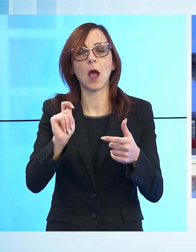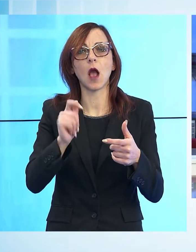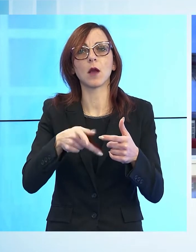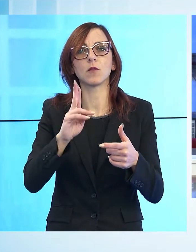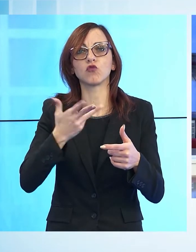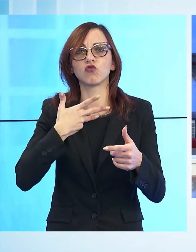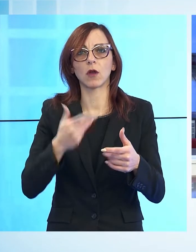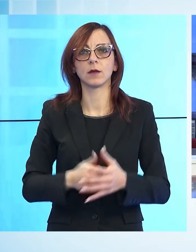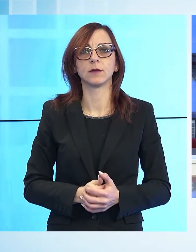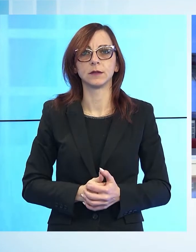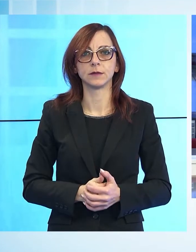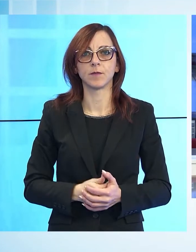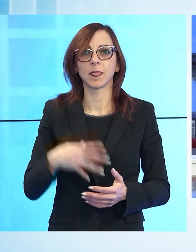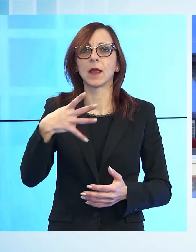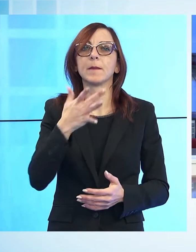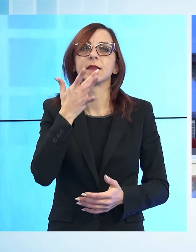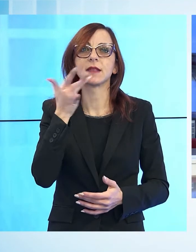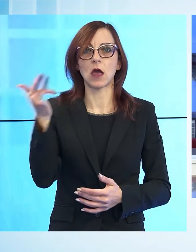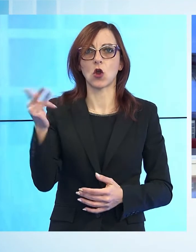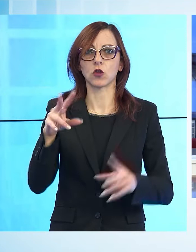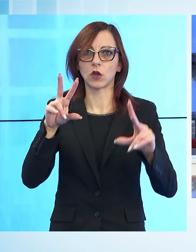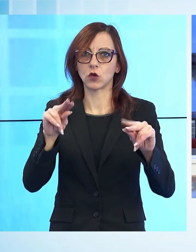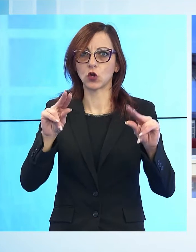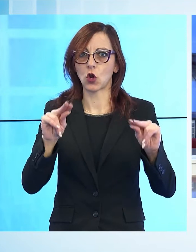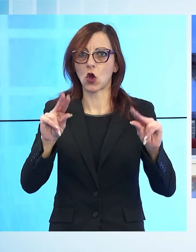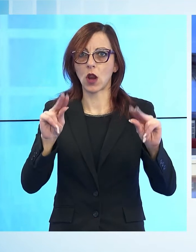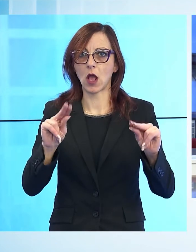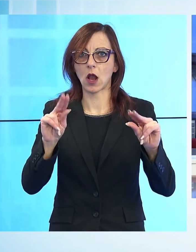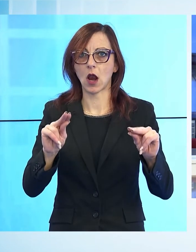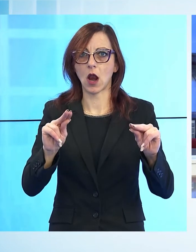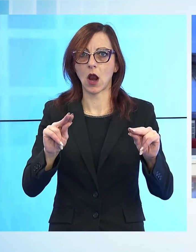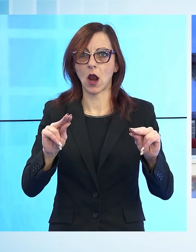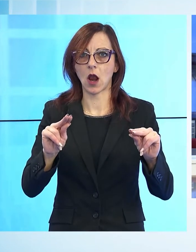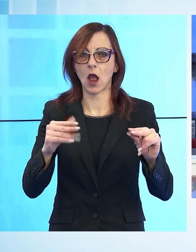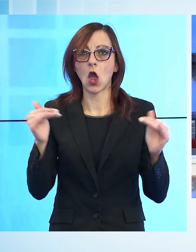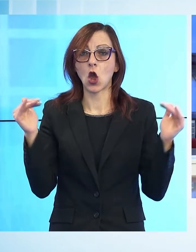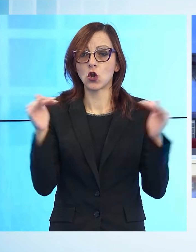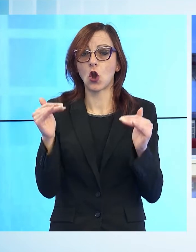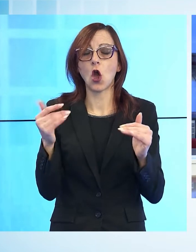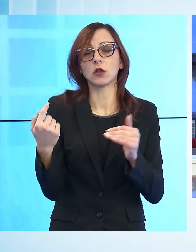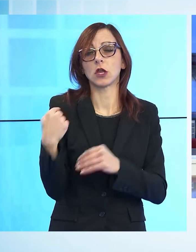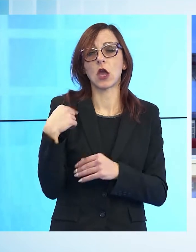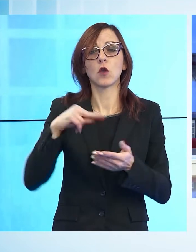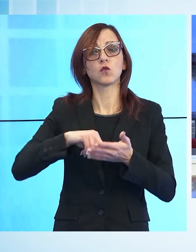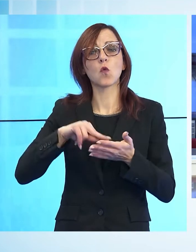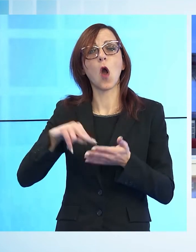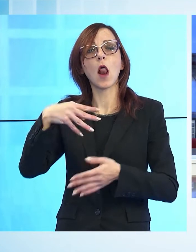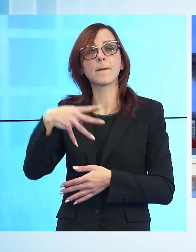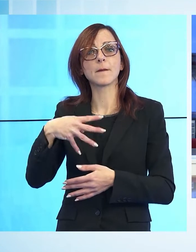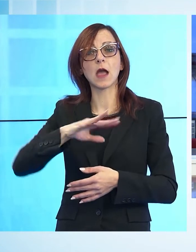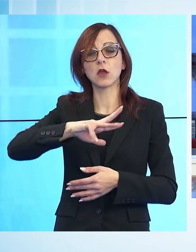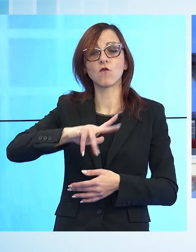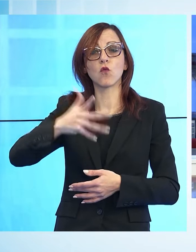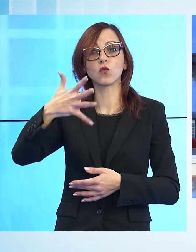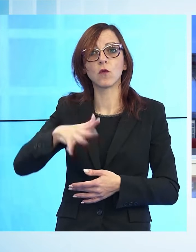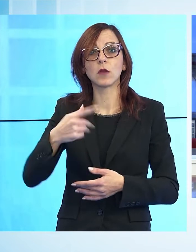Adesso andiamo a Massa Rosa per una notizia di cronaca. C'è stato un furto nella notte dentro le scuole medie. Questa mattina gli alunni sono